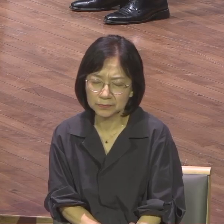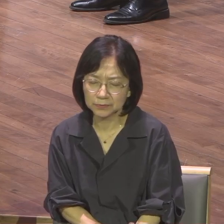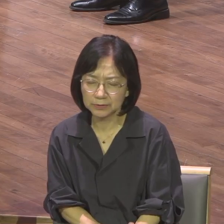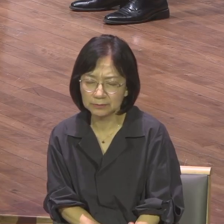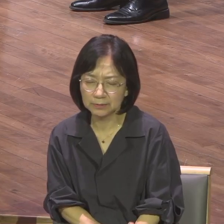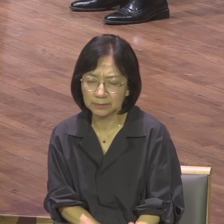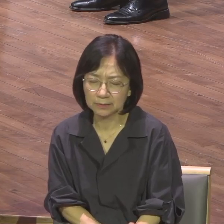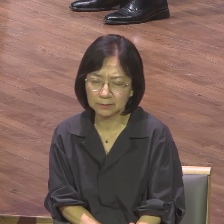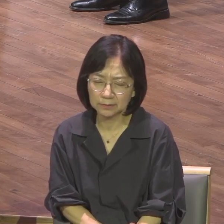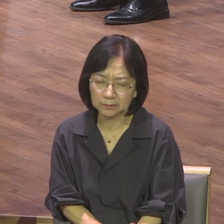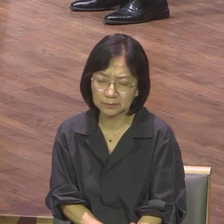하십니다.